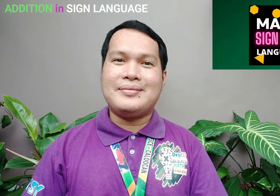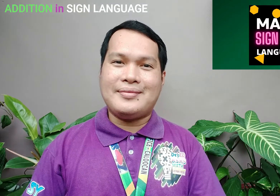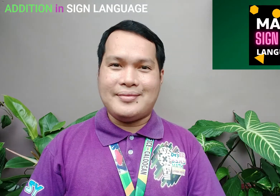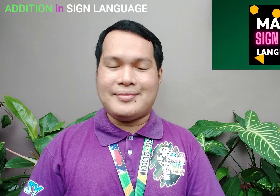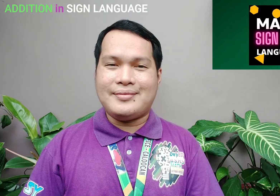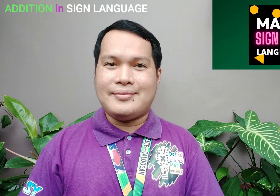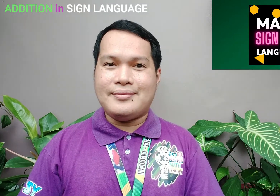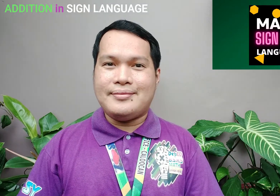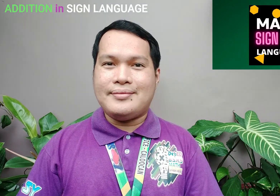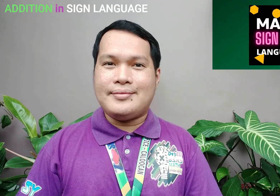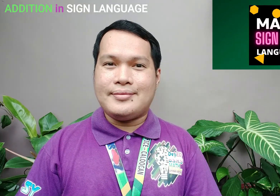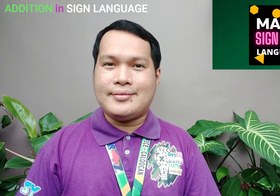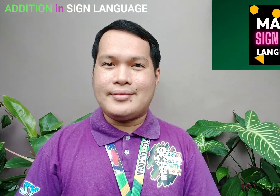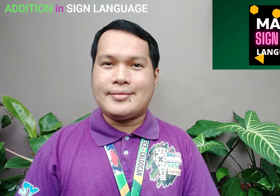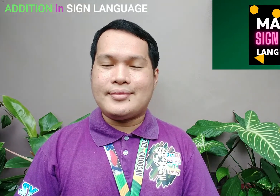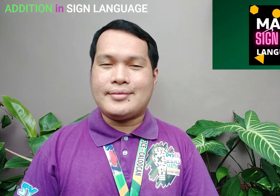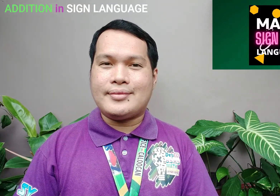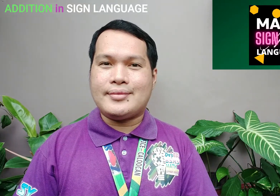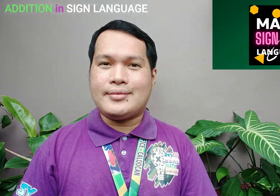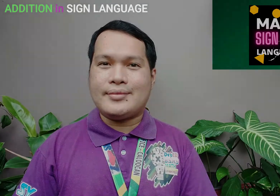language At natututo ha impurgates dag B dol bonito My